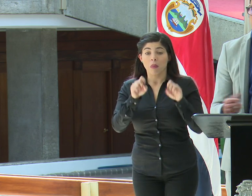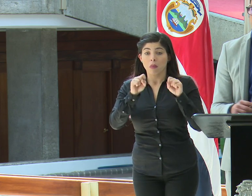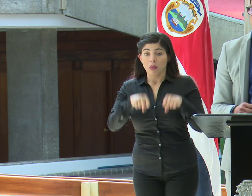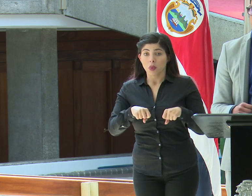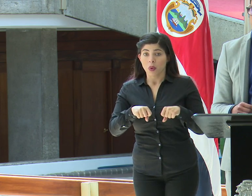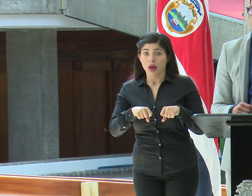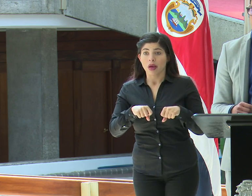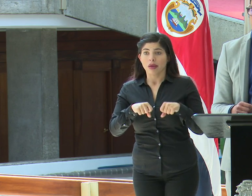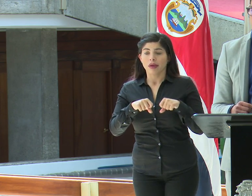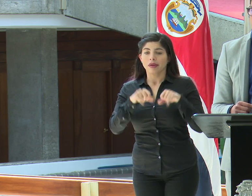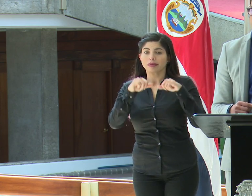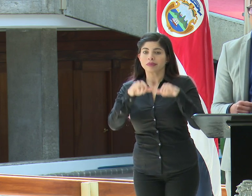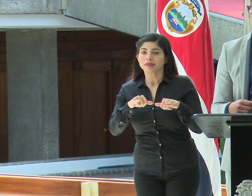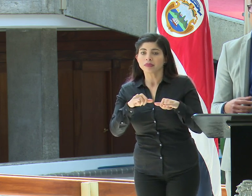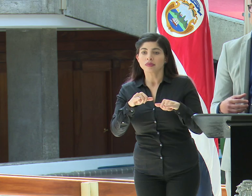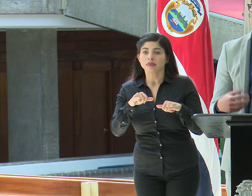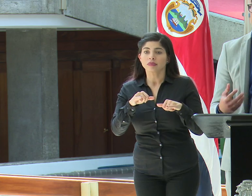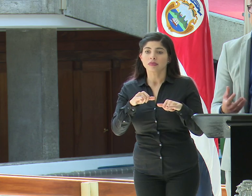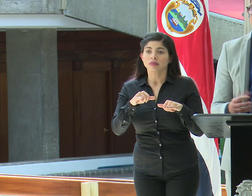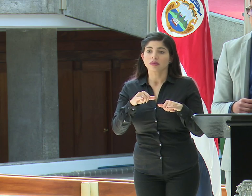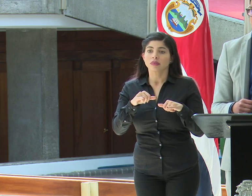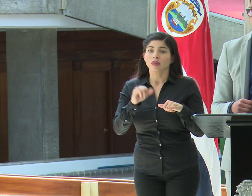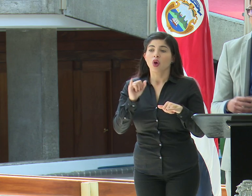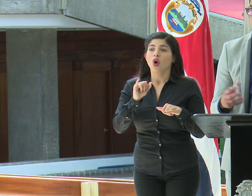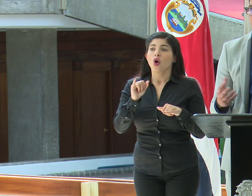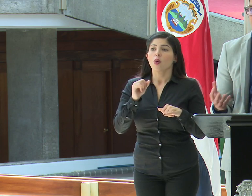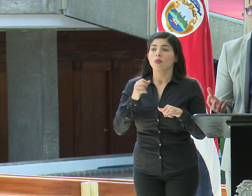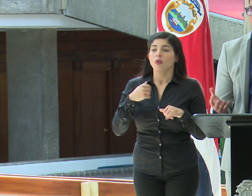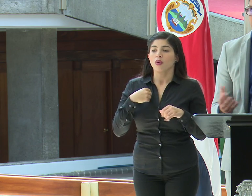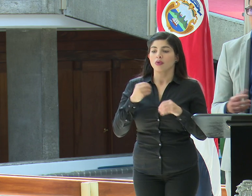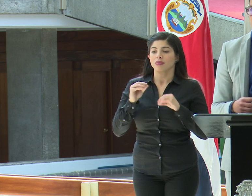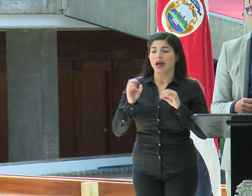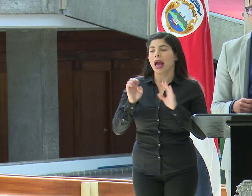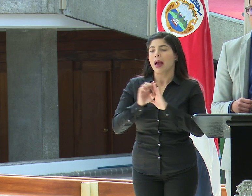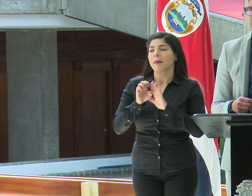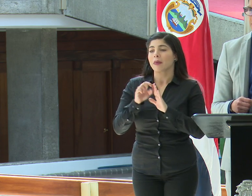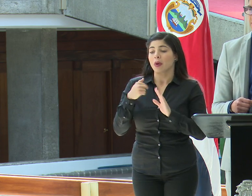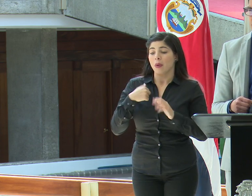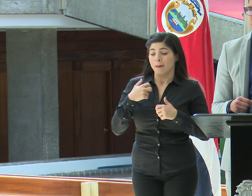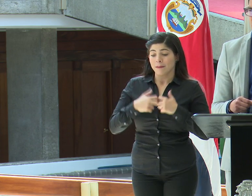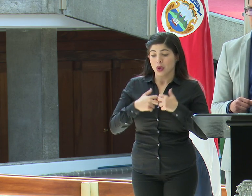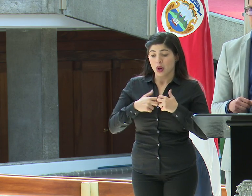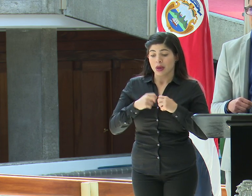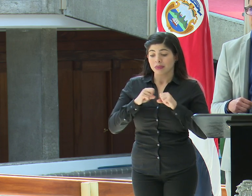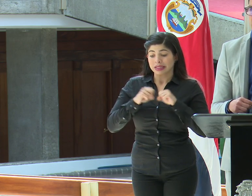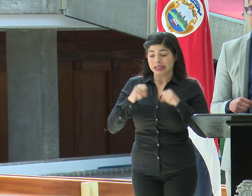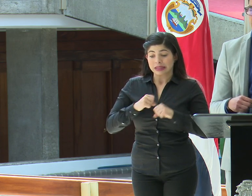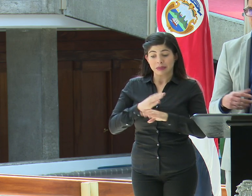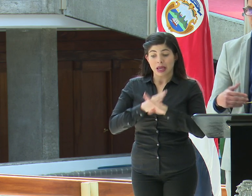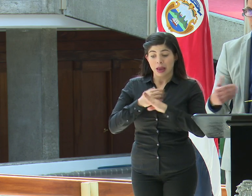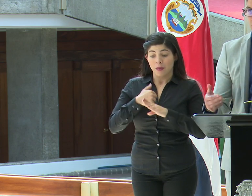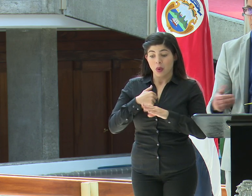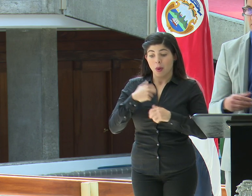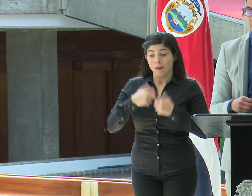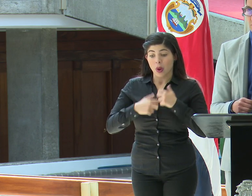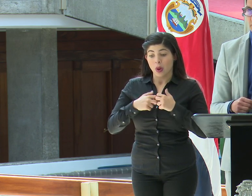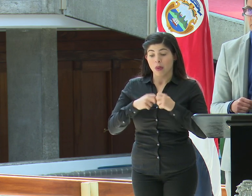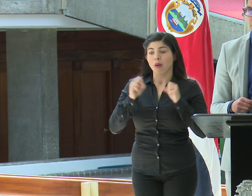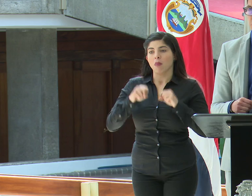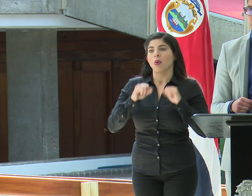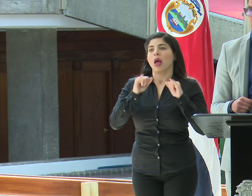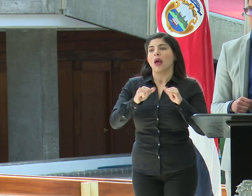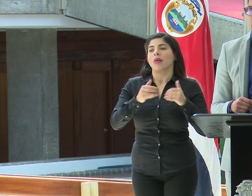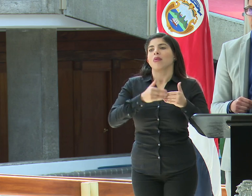la condición de infectantes, por ejemplo, que tengan un problema importante del sistema inmunológico, entonces se podría prolongar